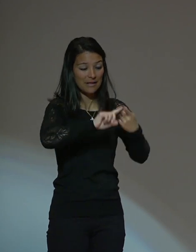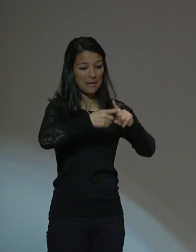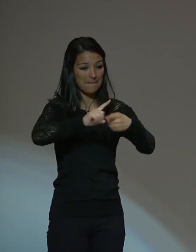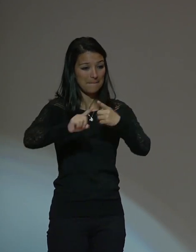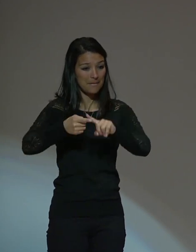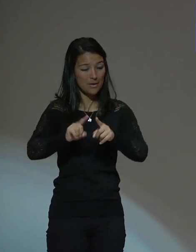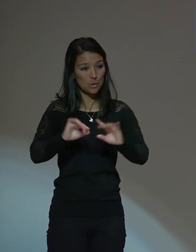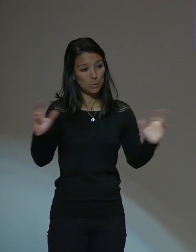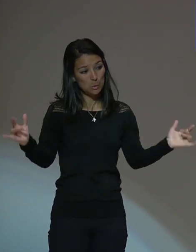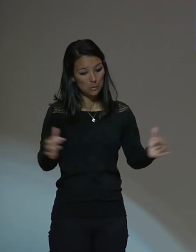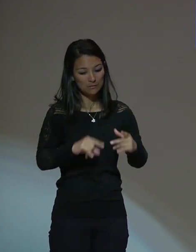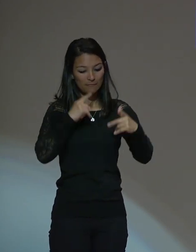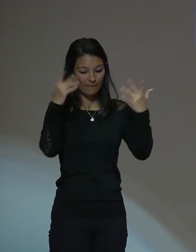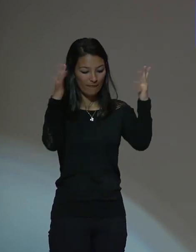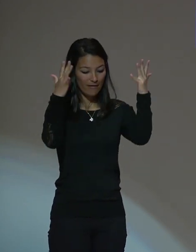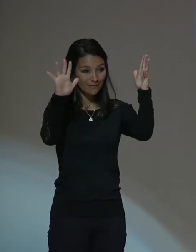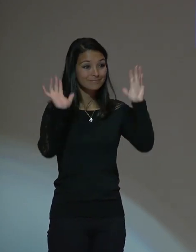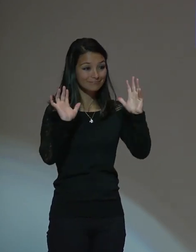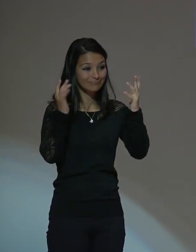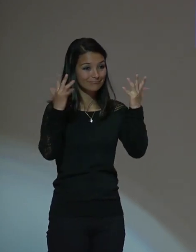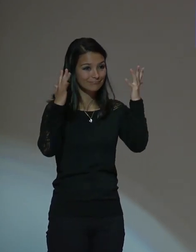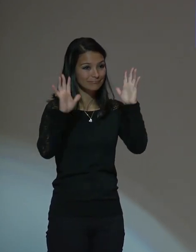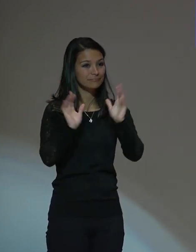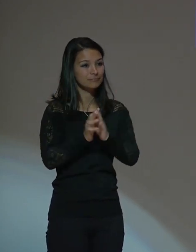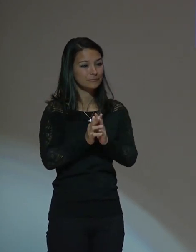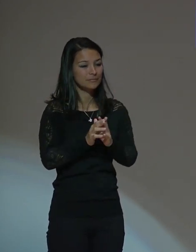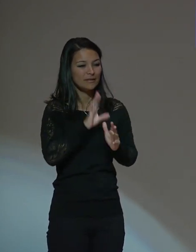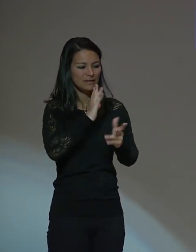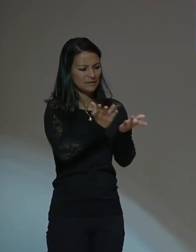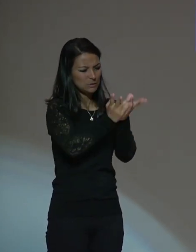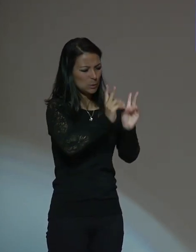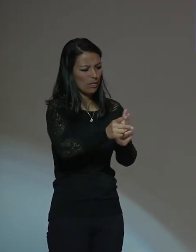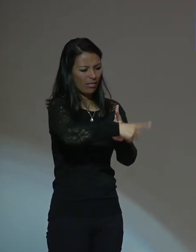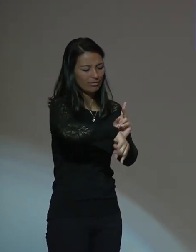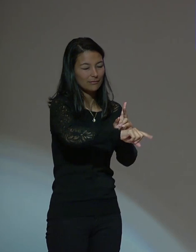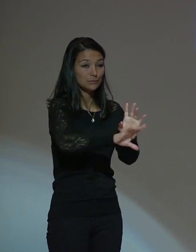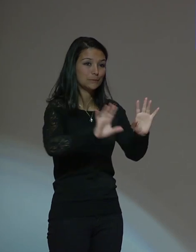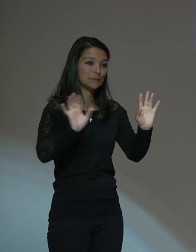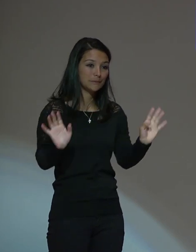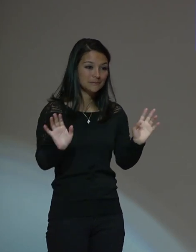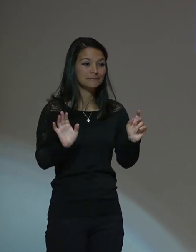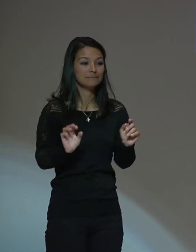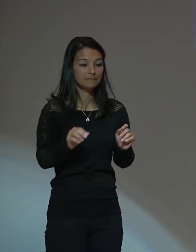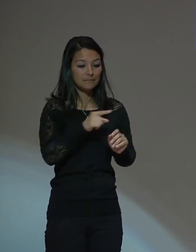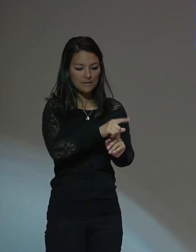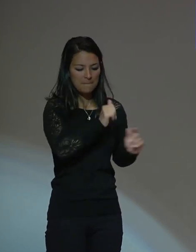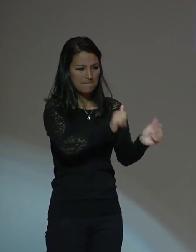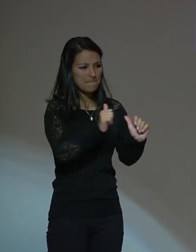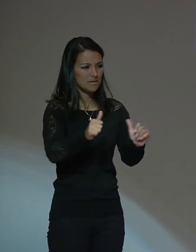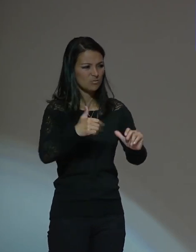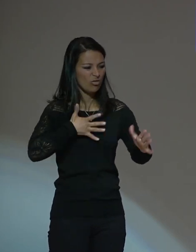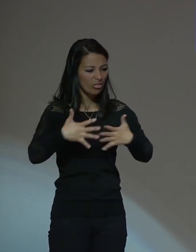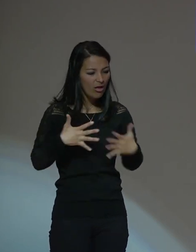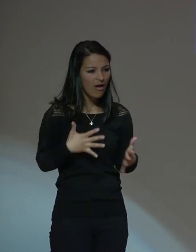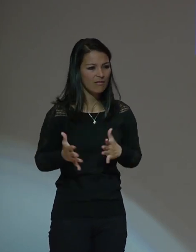la fiesta. Los estudiantes crearon obras,